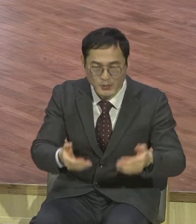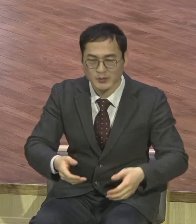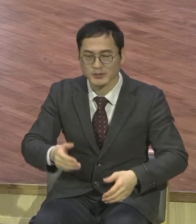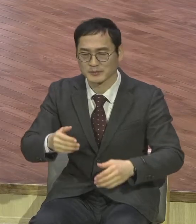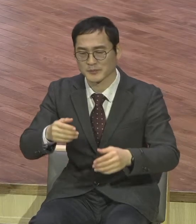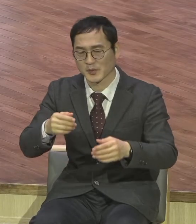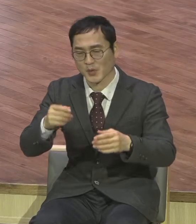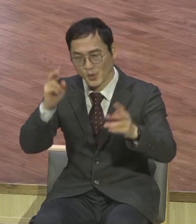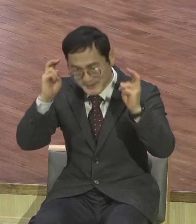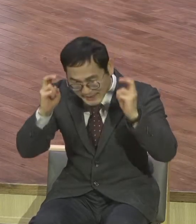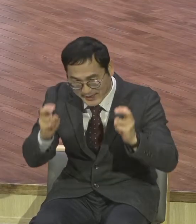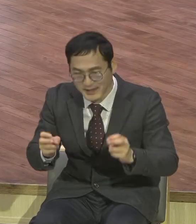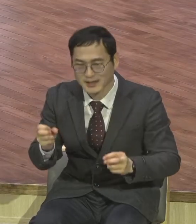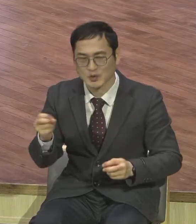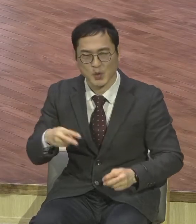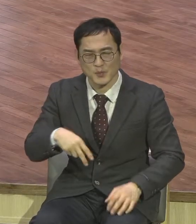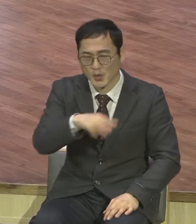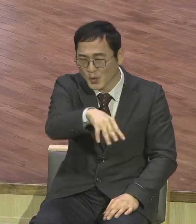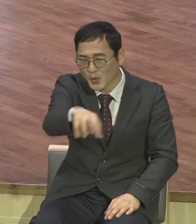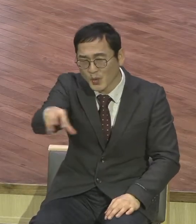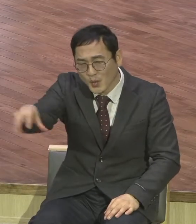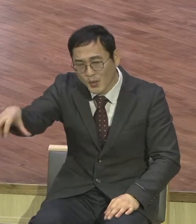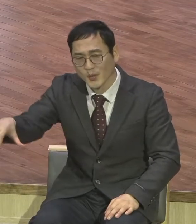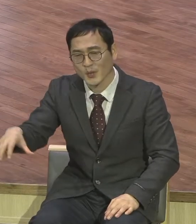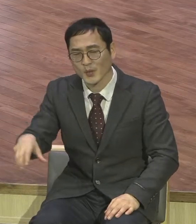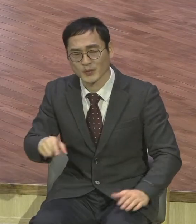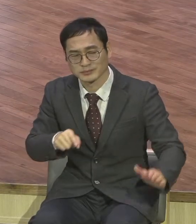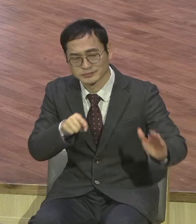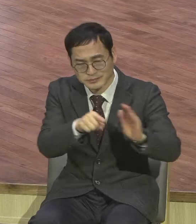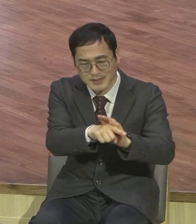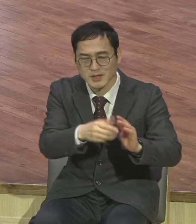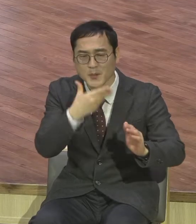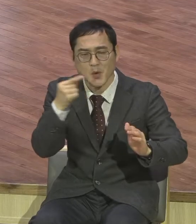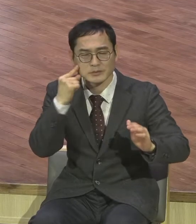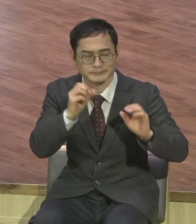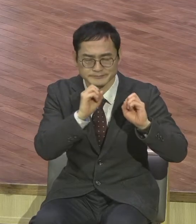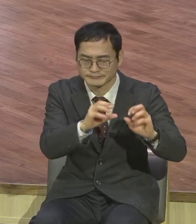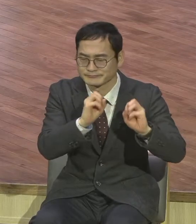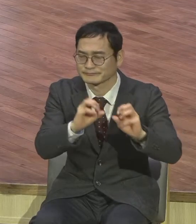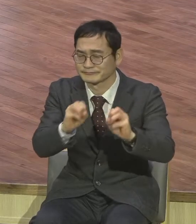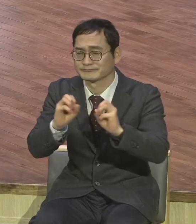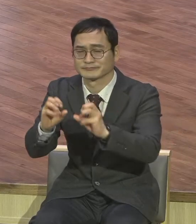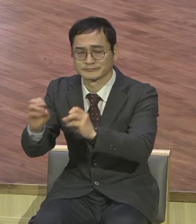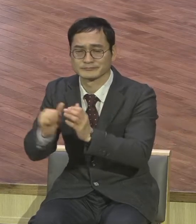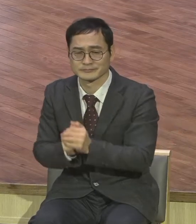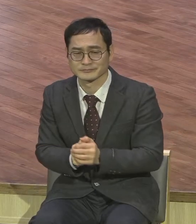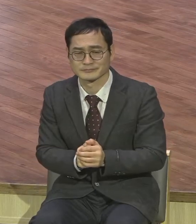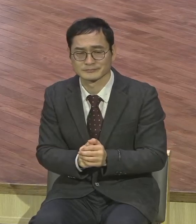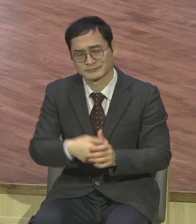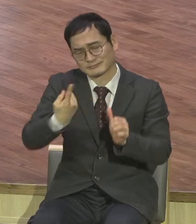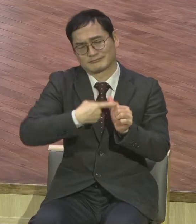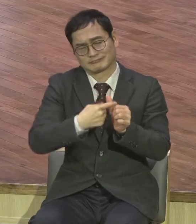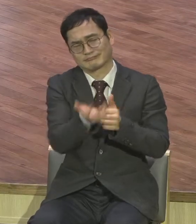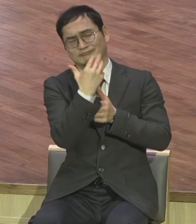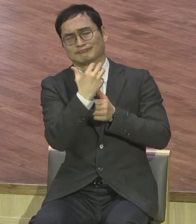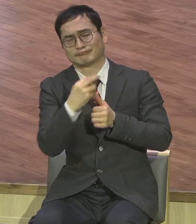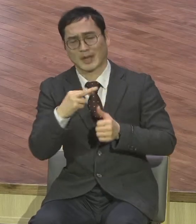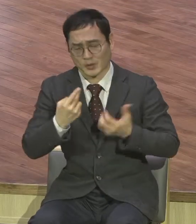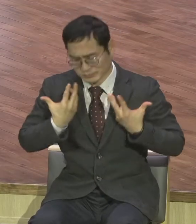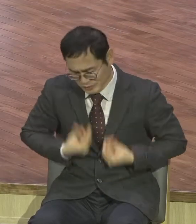나가서 승리하고 교회 현장에서 차려가면서 시험 들고 낚심 안 하고 갈등 안 하고 끊임없이 승리할 수 있는